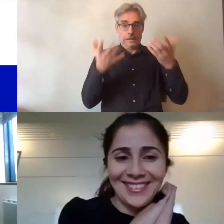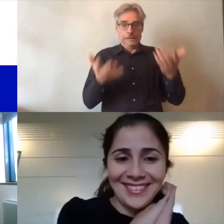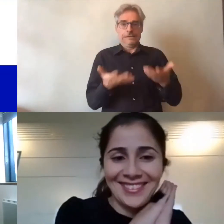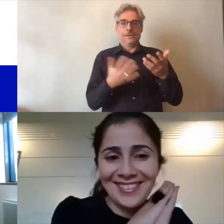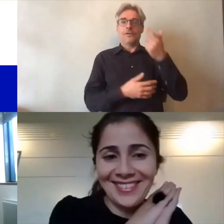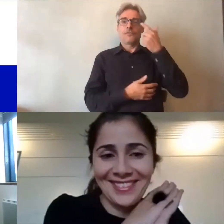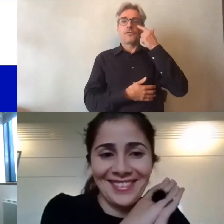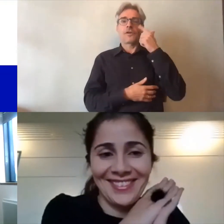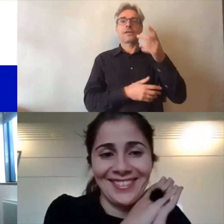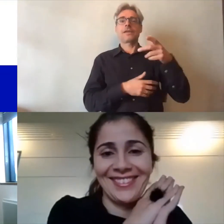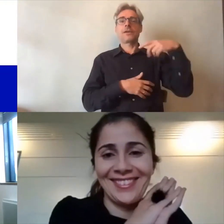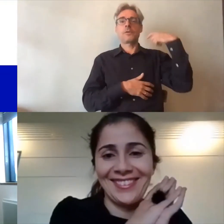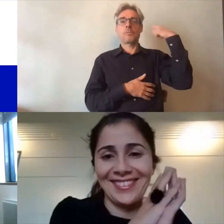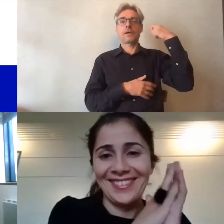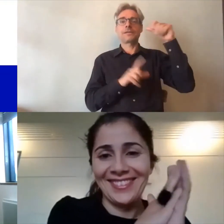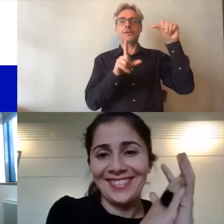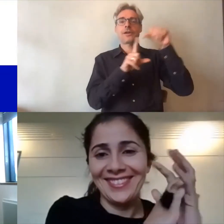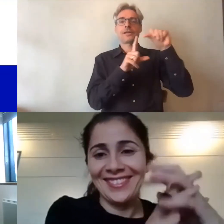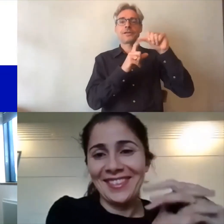présidente de la GEPHIP